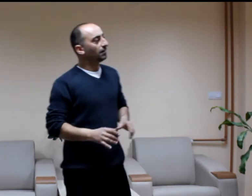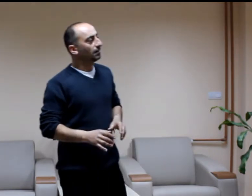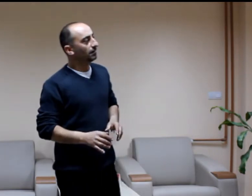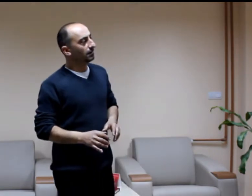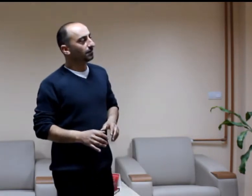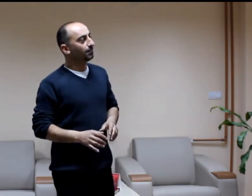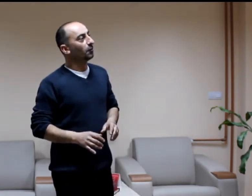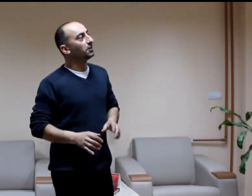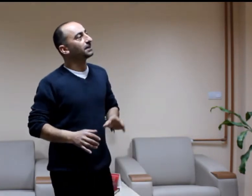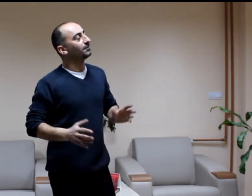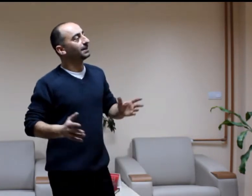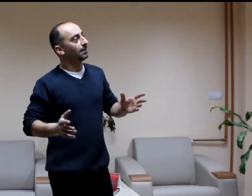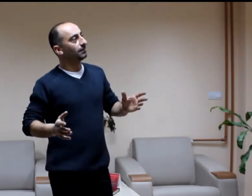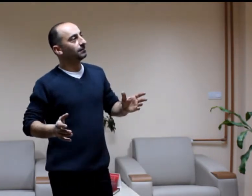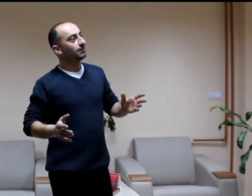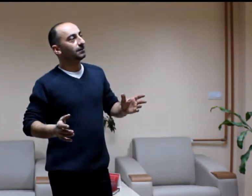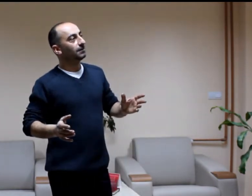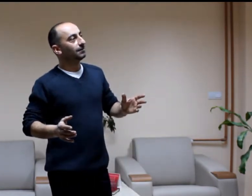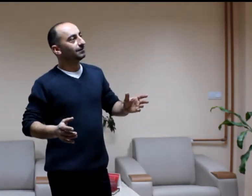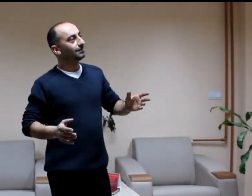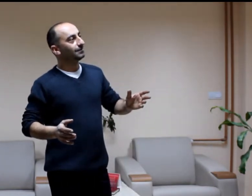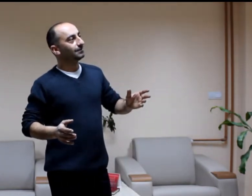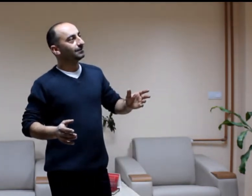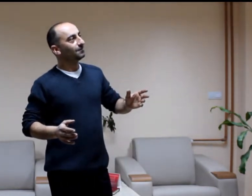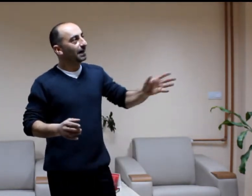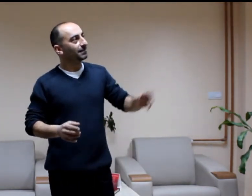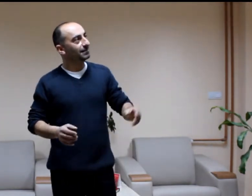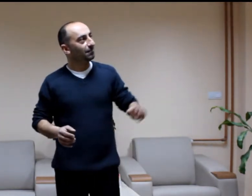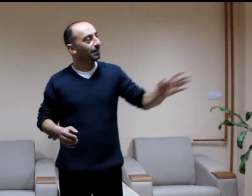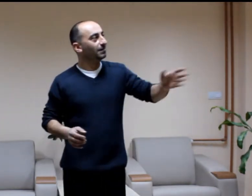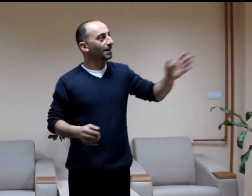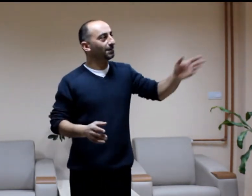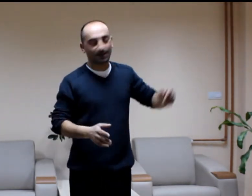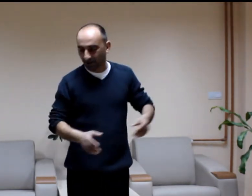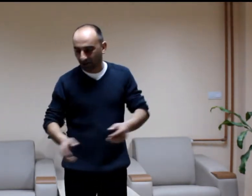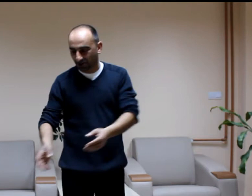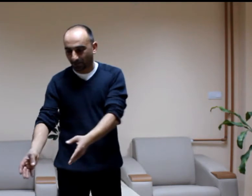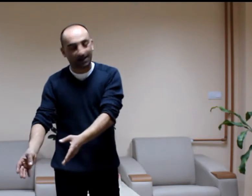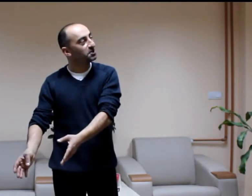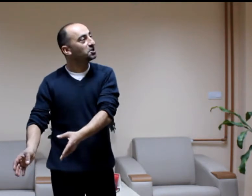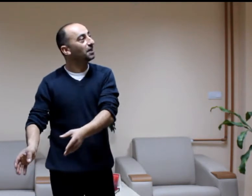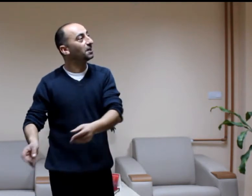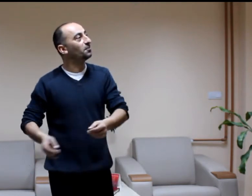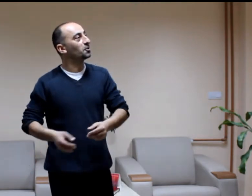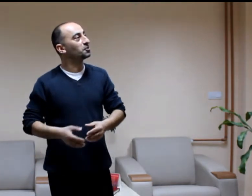polis anza vardı da valla hepsini içtik bak şişeler boş.